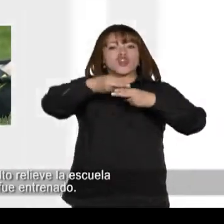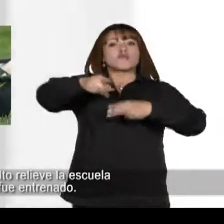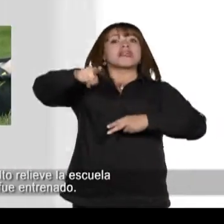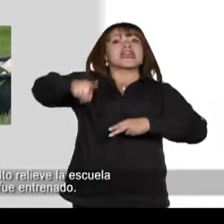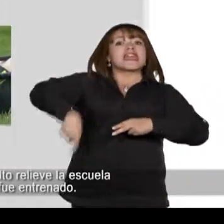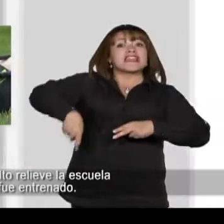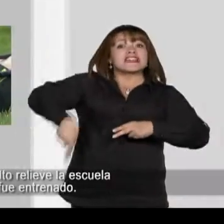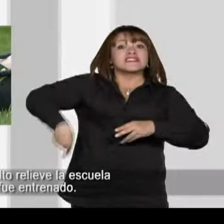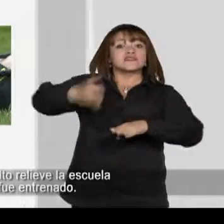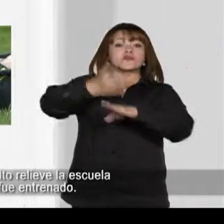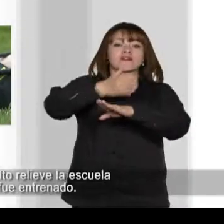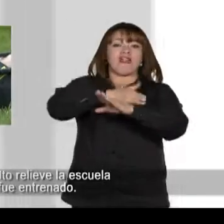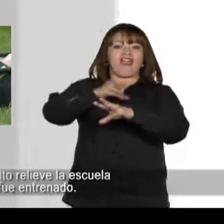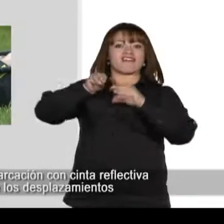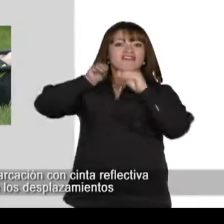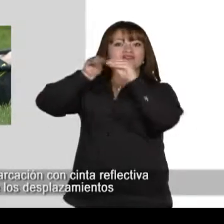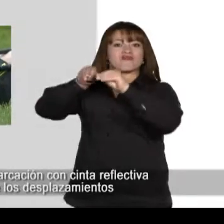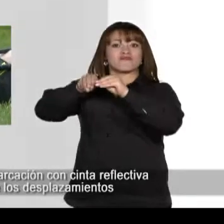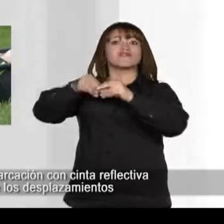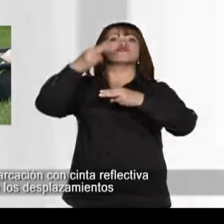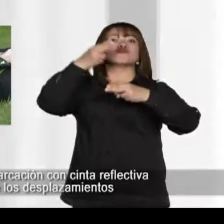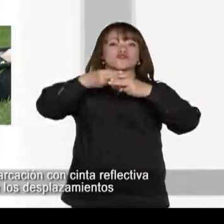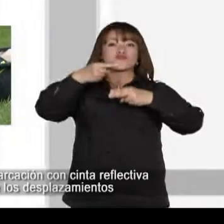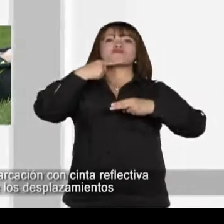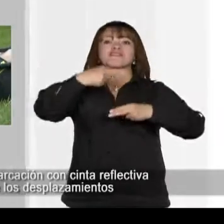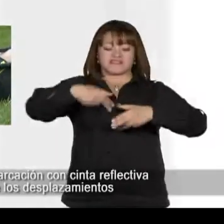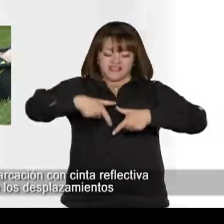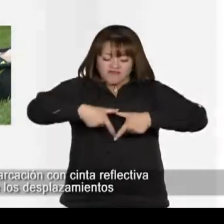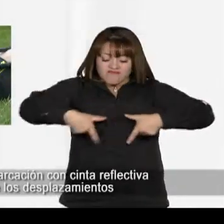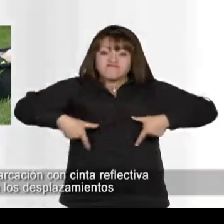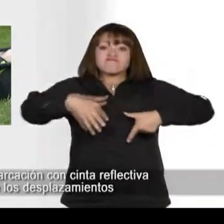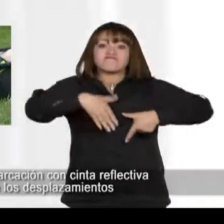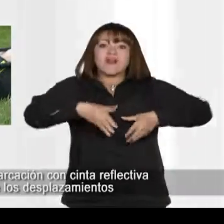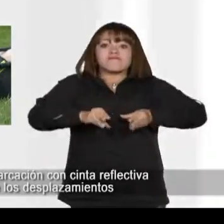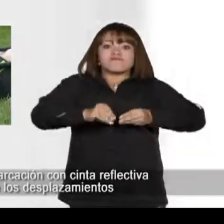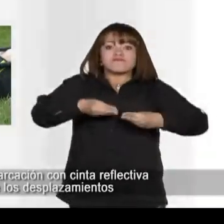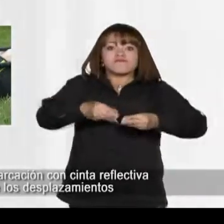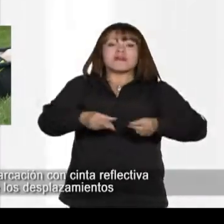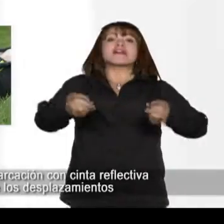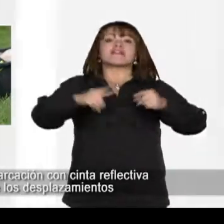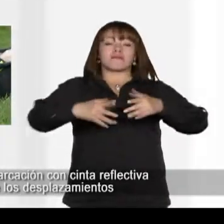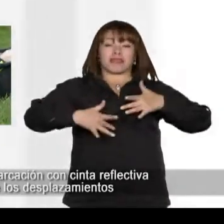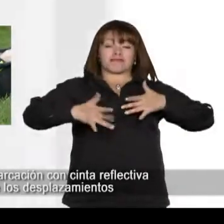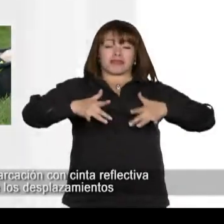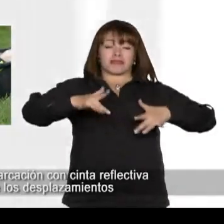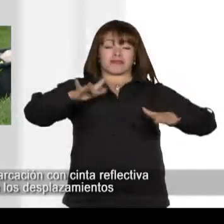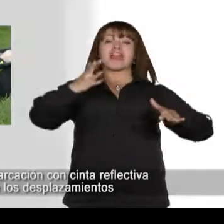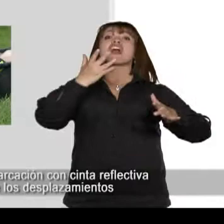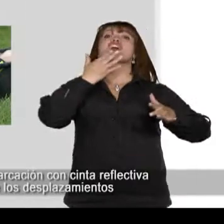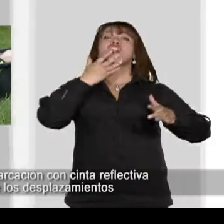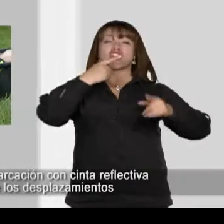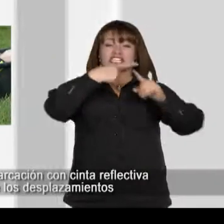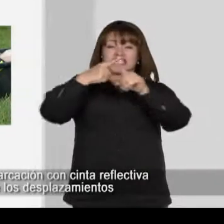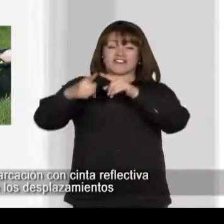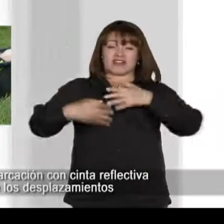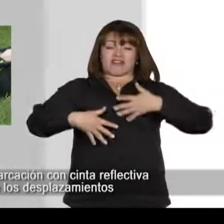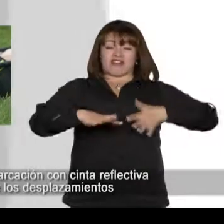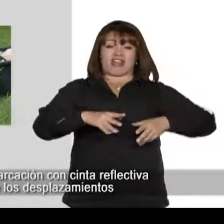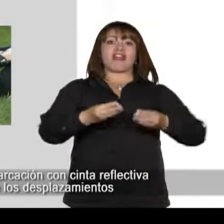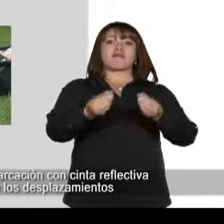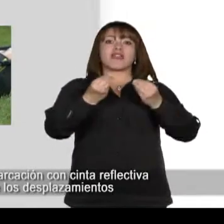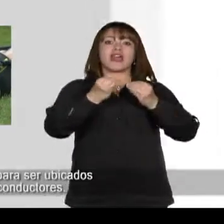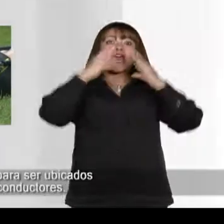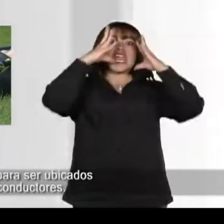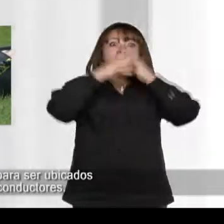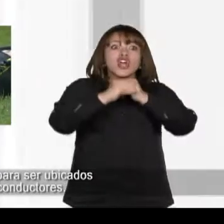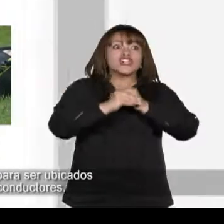la cual fue entrenado. También tienen la demarcación con cinta reflectiva por seguridad en los